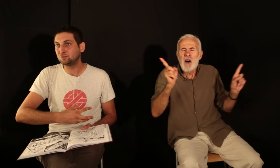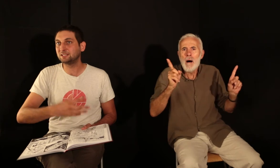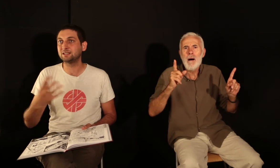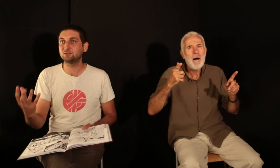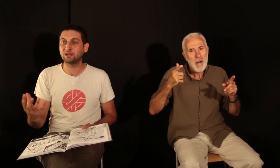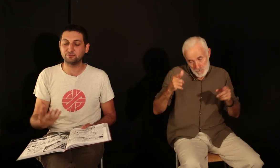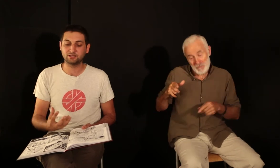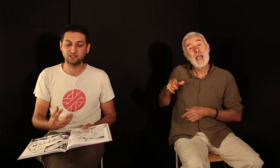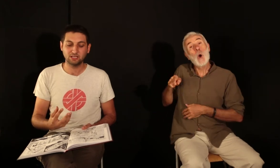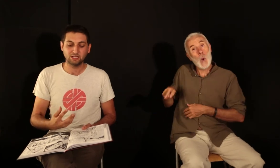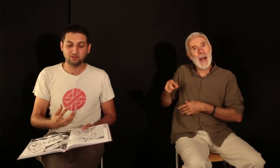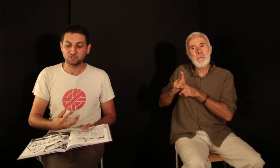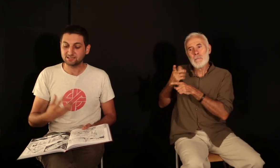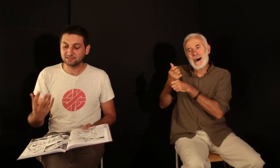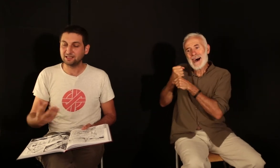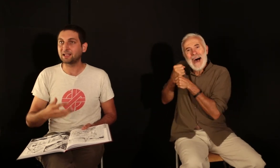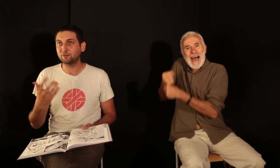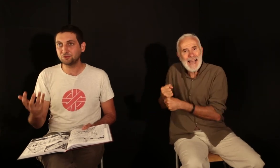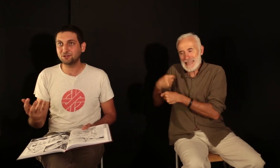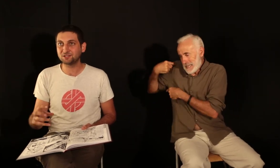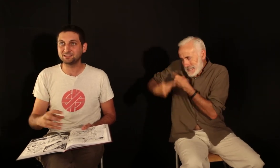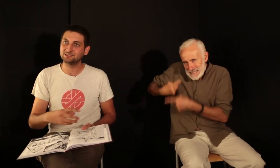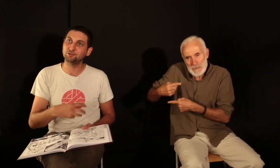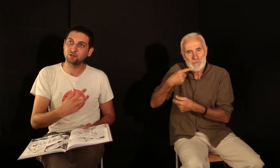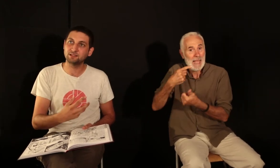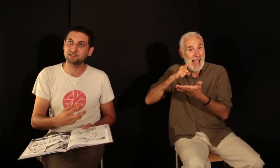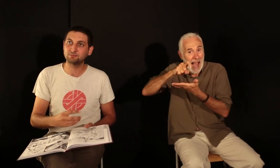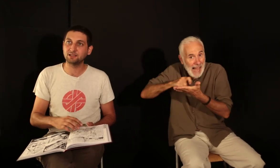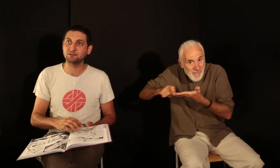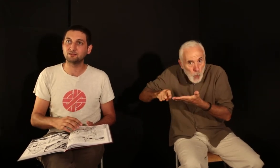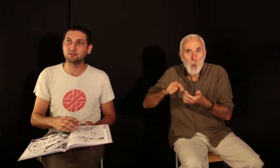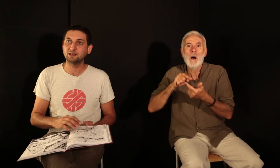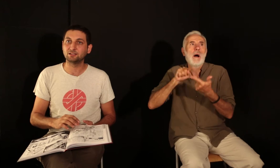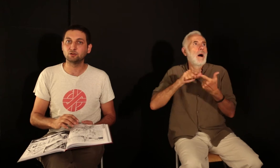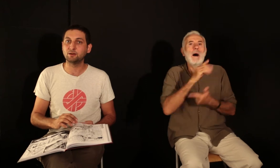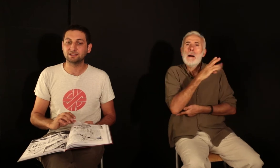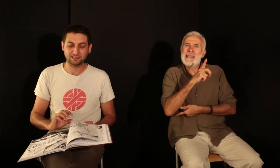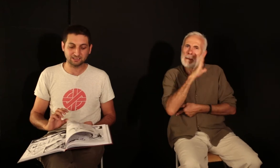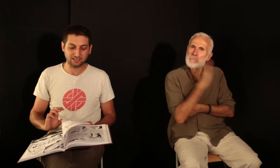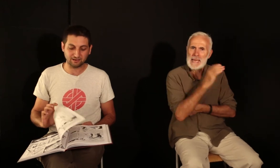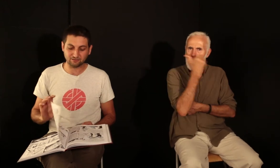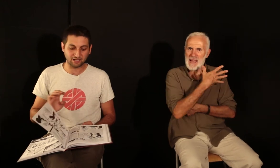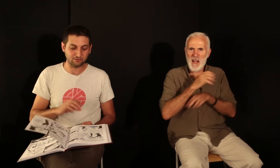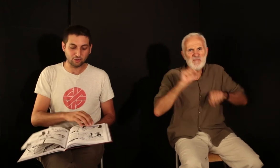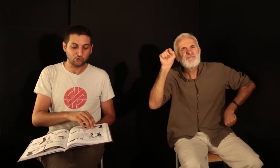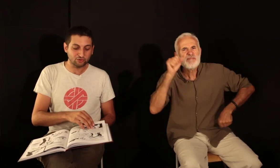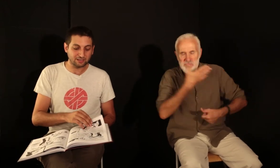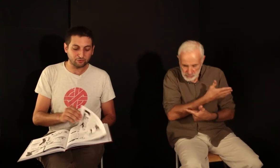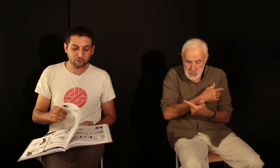toutes ces traditions graphiques. Donc j'ai cité la gravure, j'ai cité le comics, mais cette Walkman est quelqu'un qui a d'autres influences,